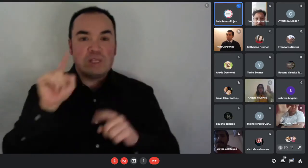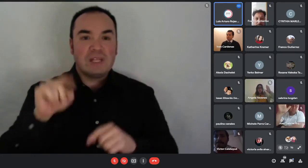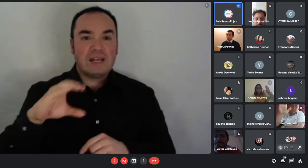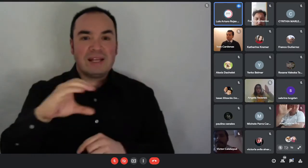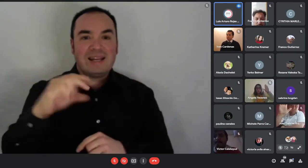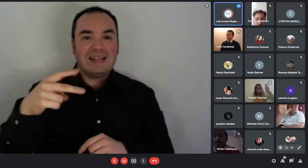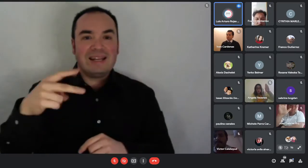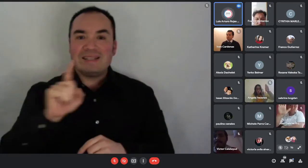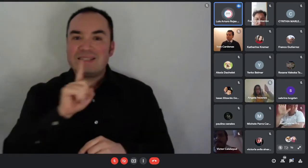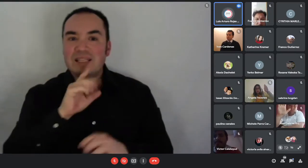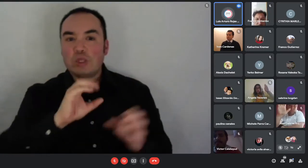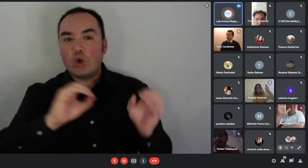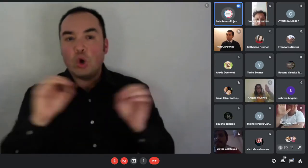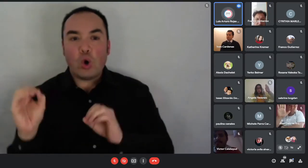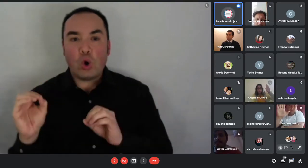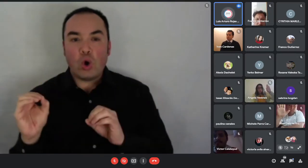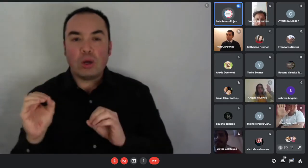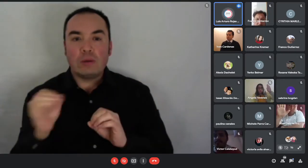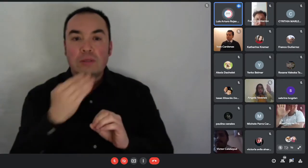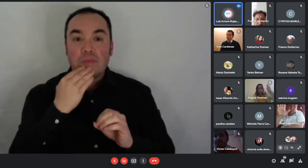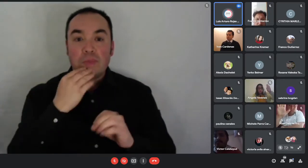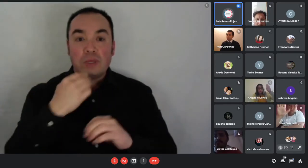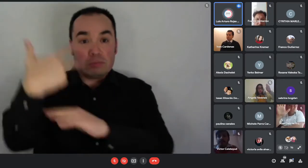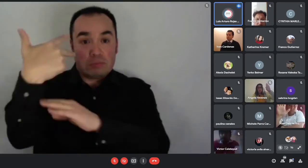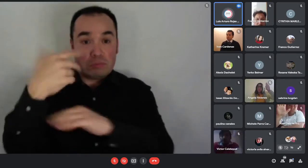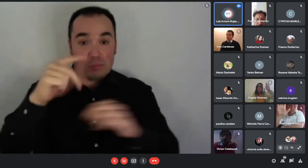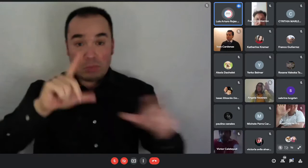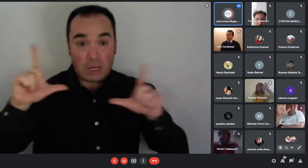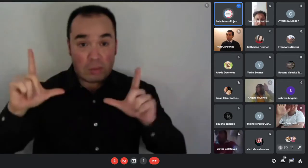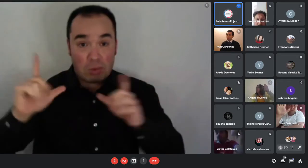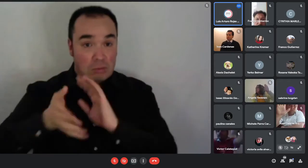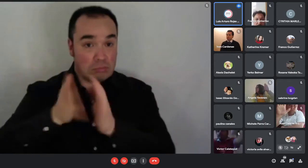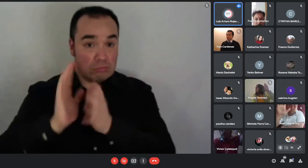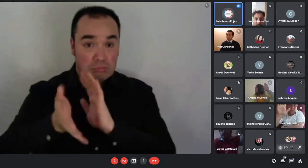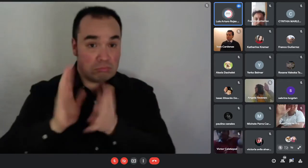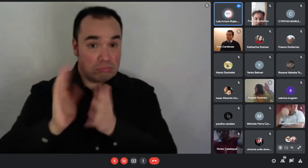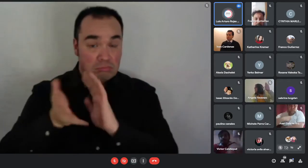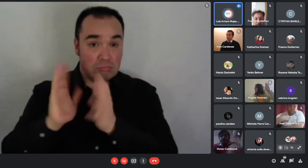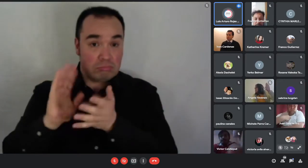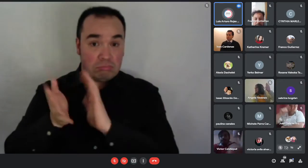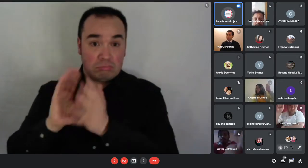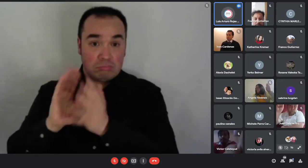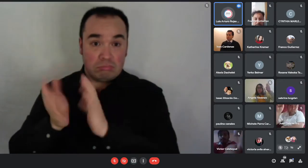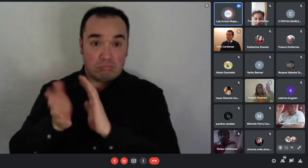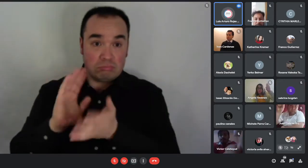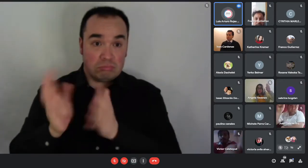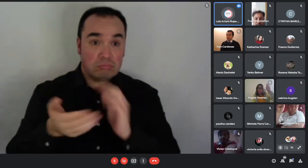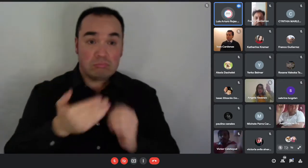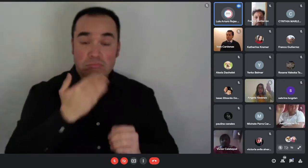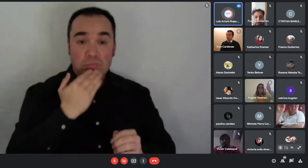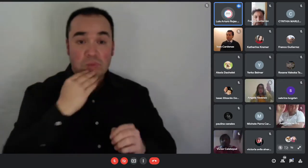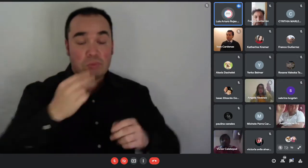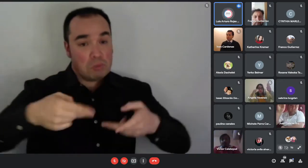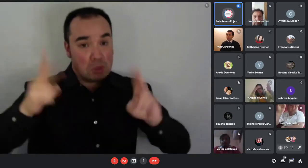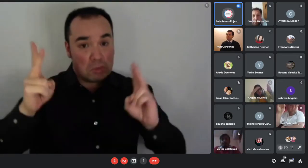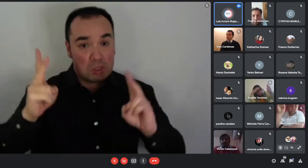hacer la consulta con lenguaje de señas ahí Pedro me la transmite para yo poder responderles.